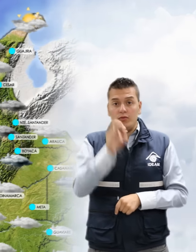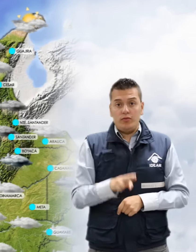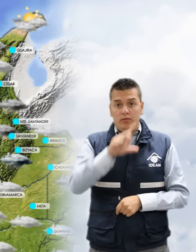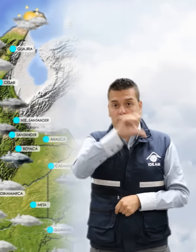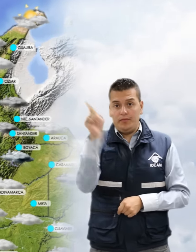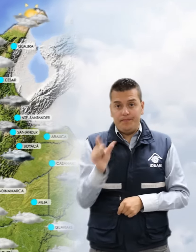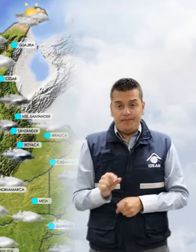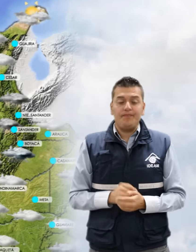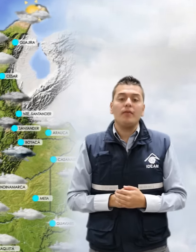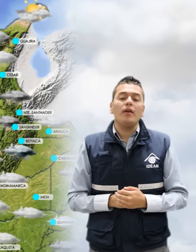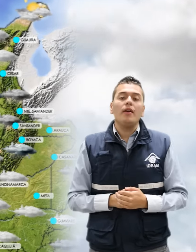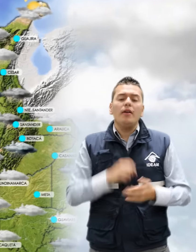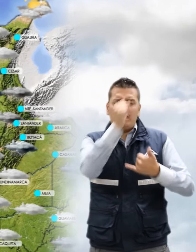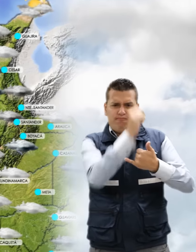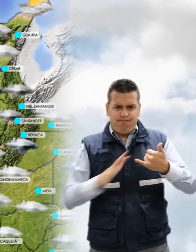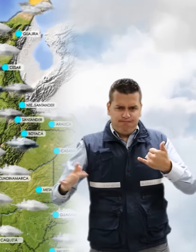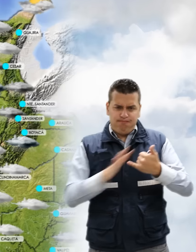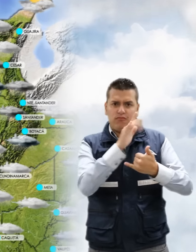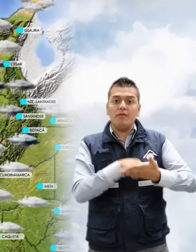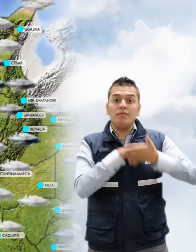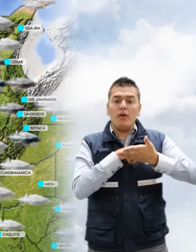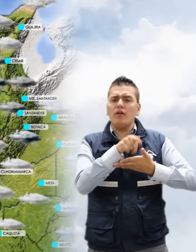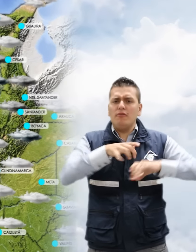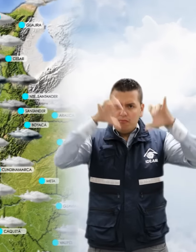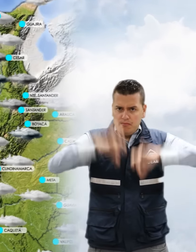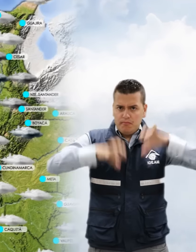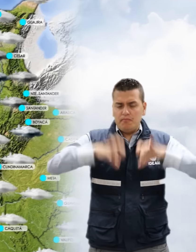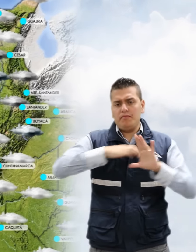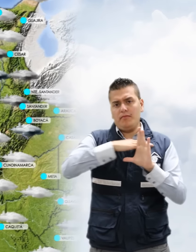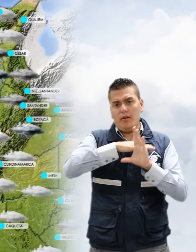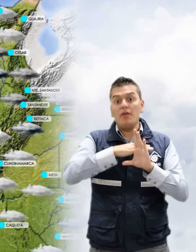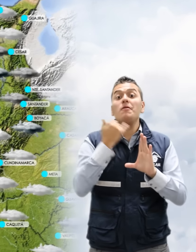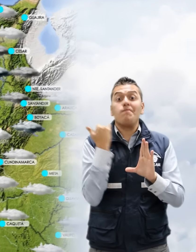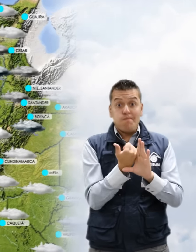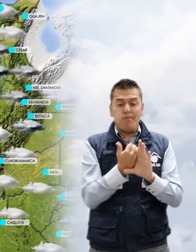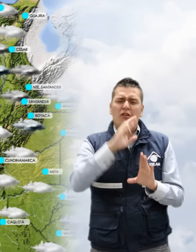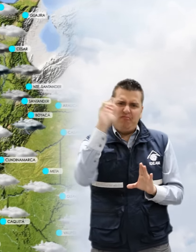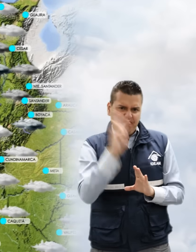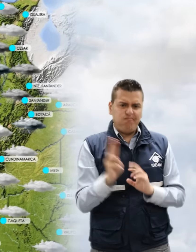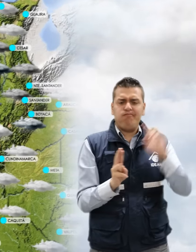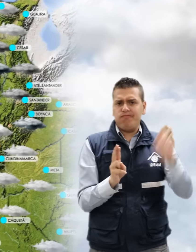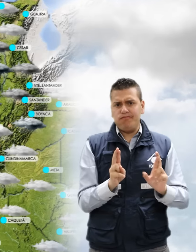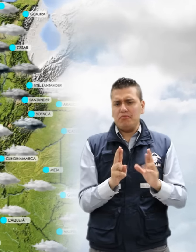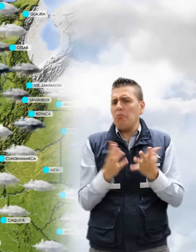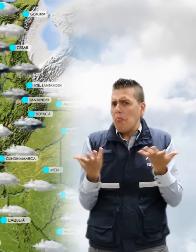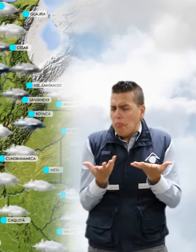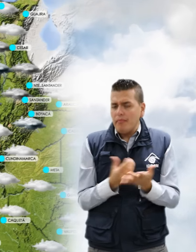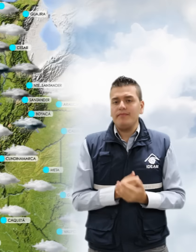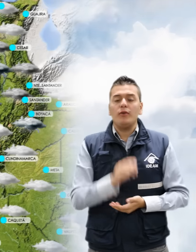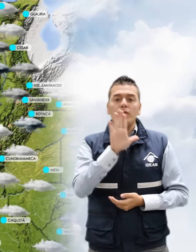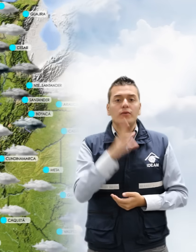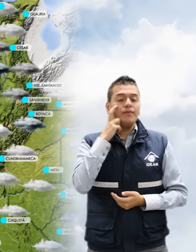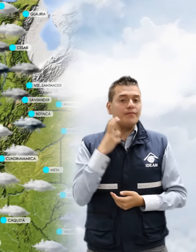Cesar. Para la región pacífica se presentarán lluvias de carácter moderado incluso con actividad eléctrica en el departamento